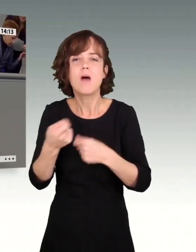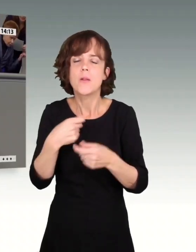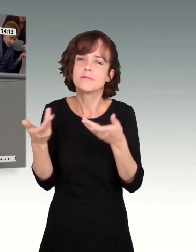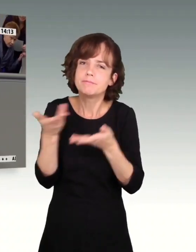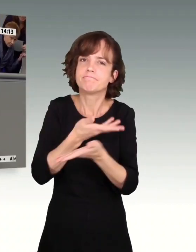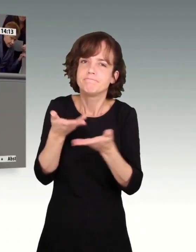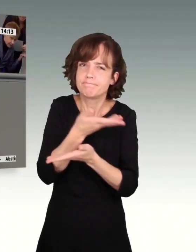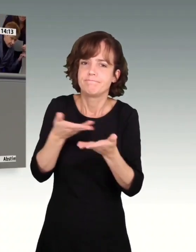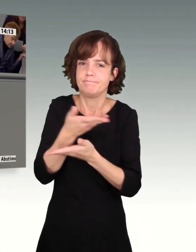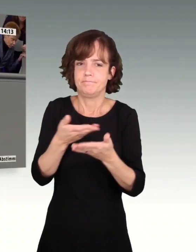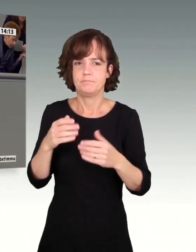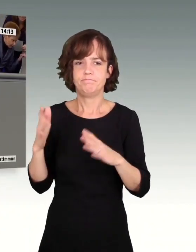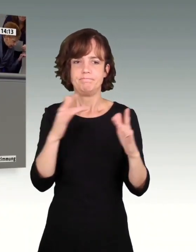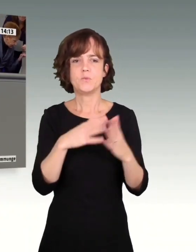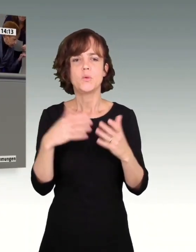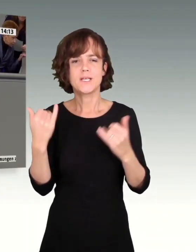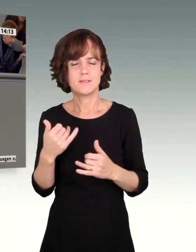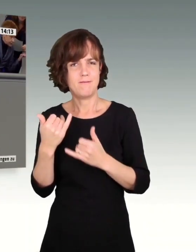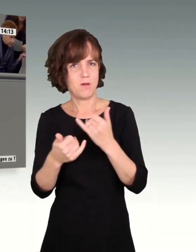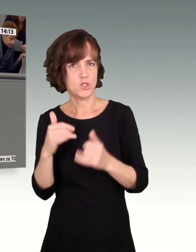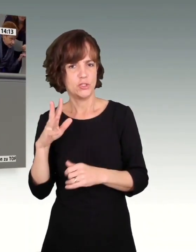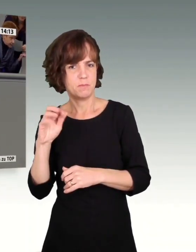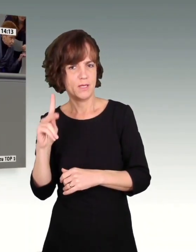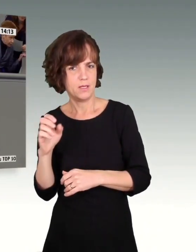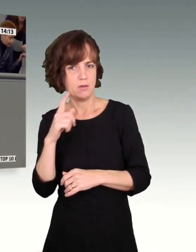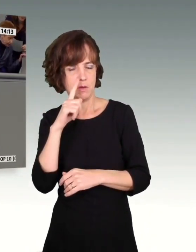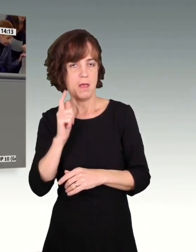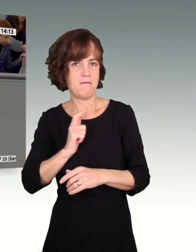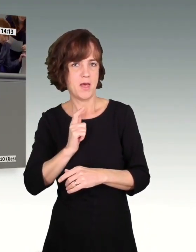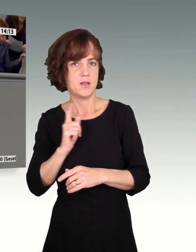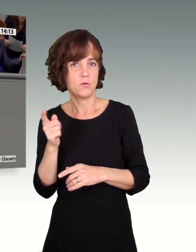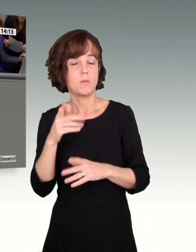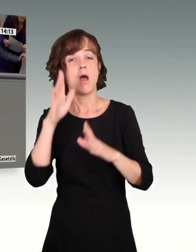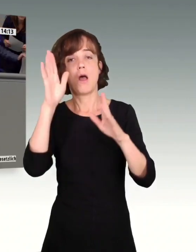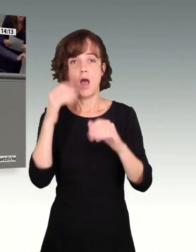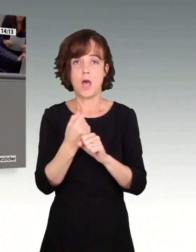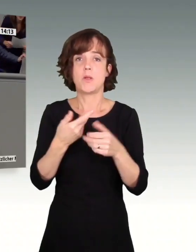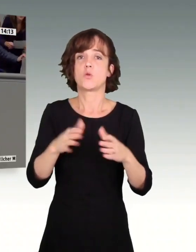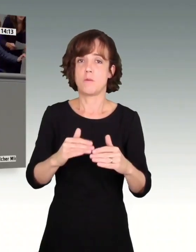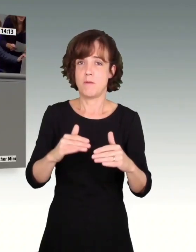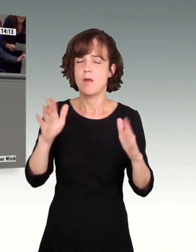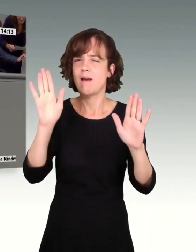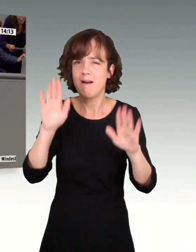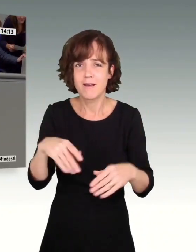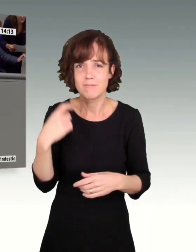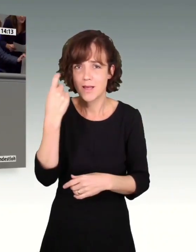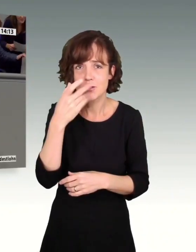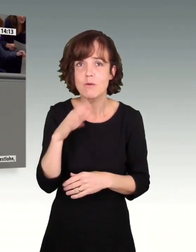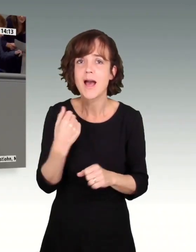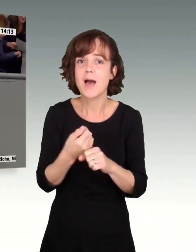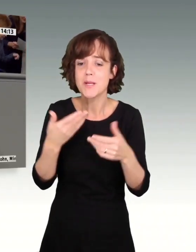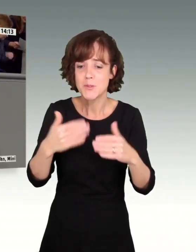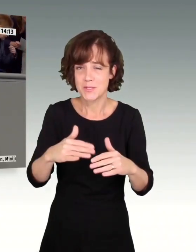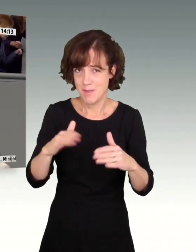Und von Frau Schimpke habe ich jetzt eigentlich nur noch erwartet, dass sie sozusagen an die Wand macht, die Arbeitslosigkeit sozusagen steigt. Machen Sie sich keine Sorgen, die Arbeitslosigkeit ist nicht